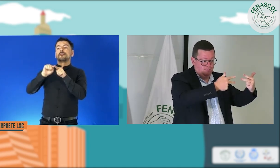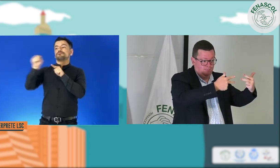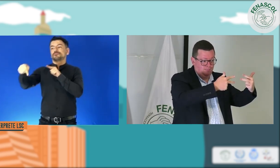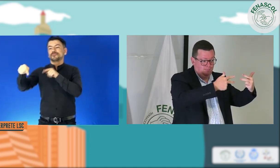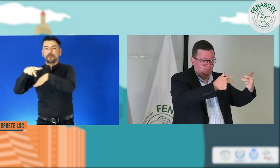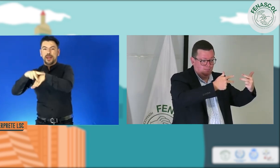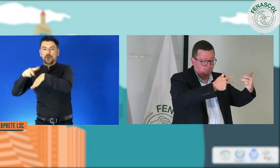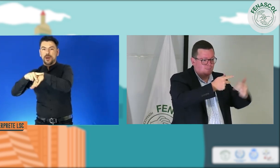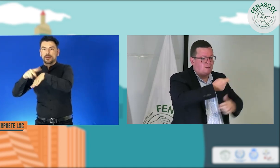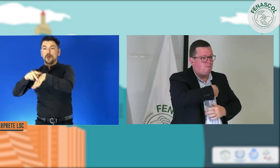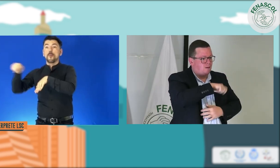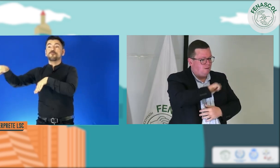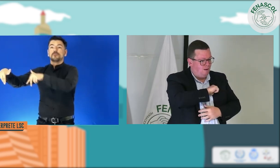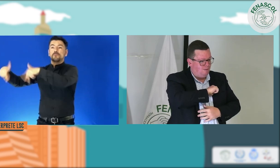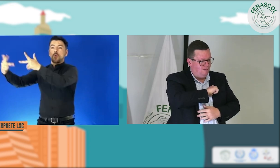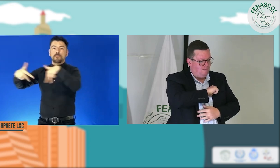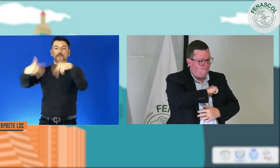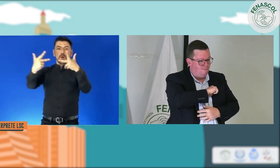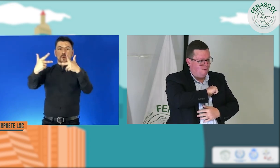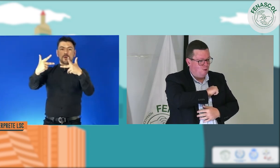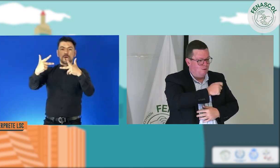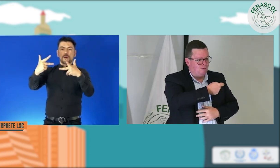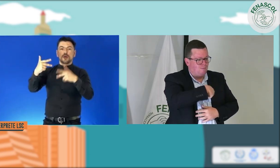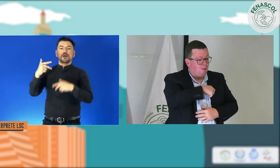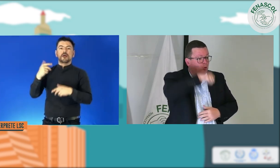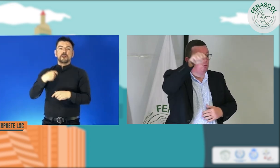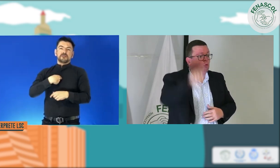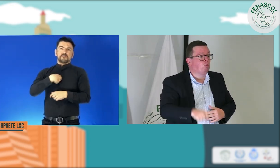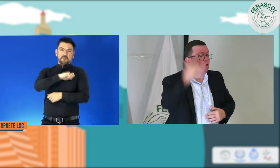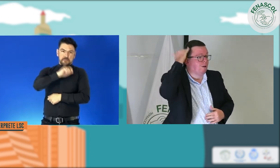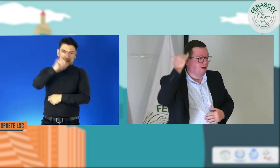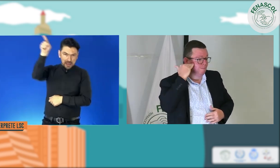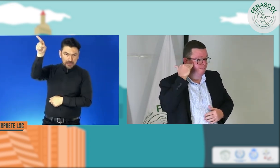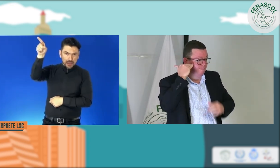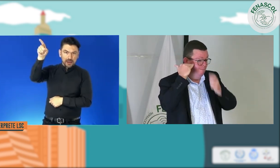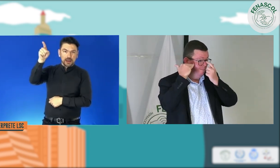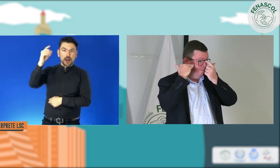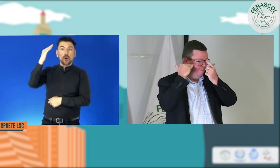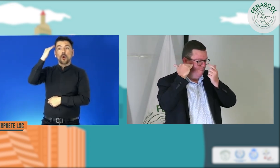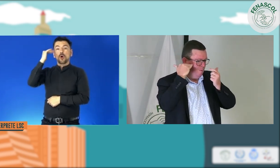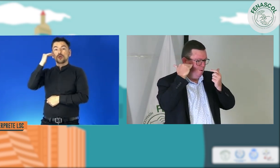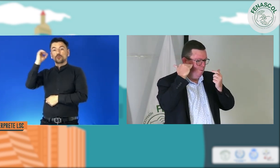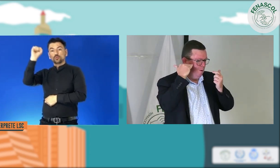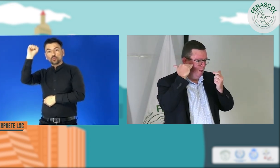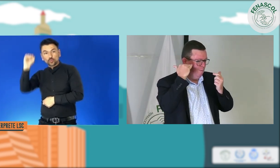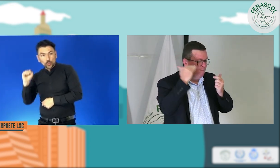Latina, en Colombia, pues Colombia y Paraguay cuentan con ese centro de relevo